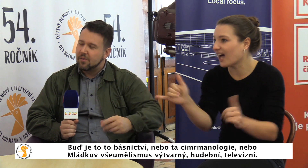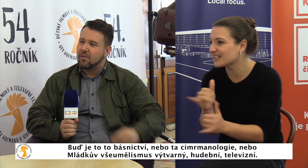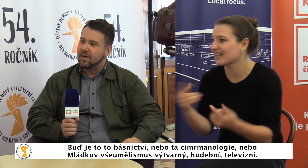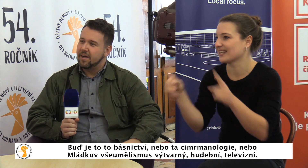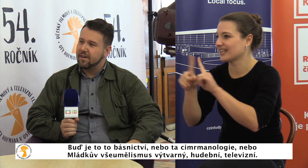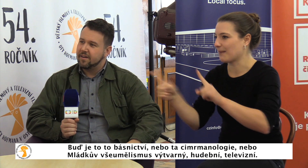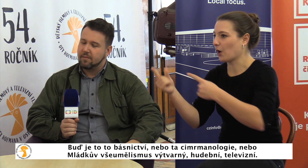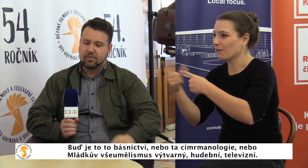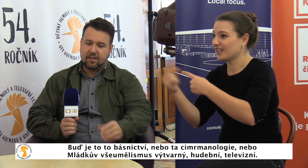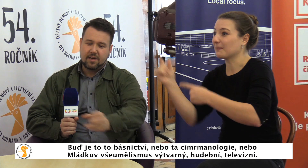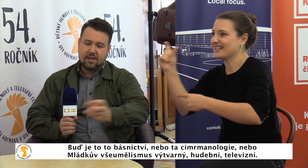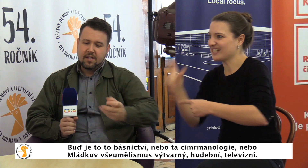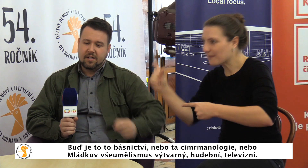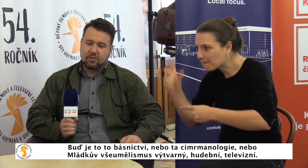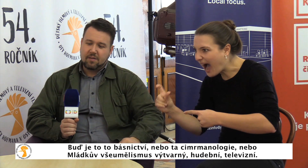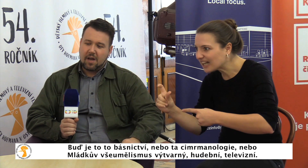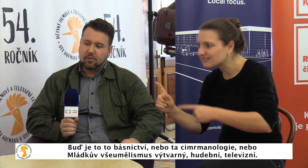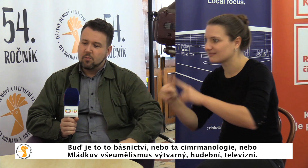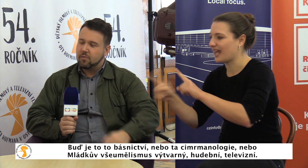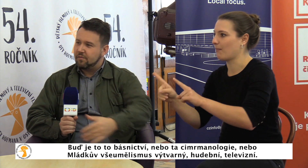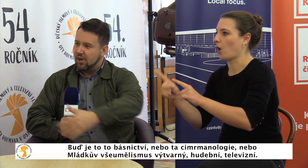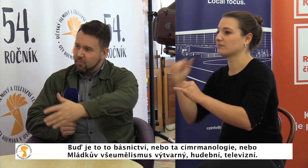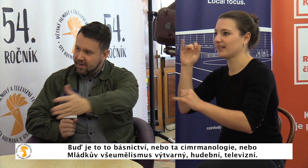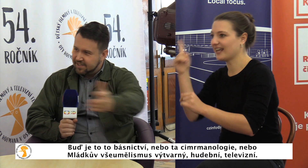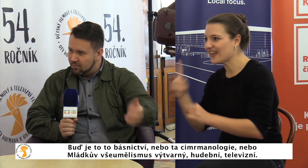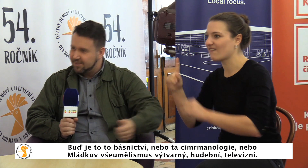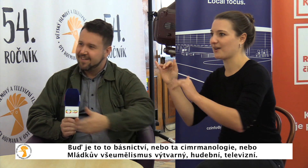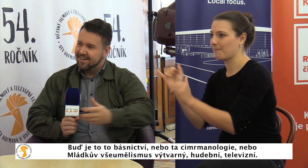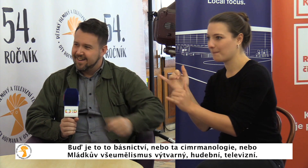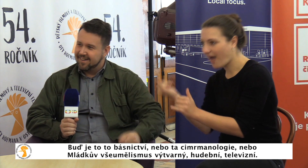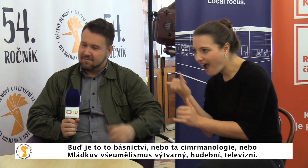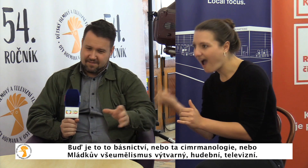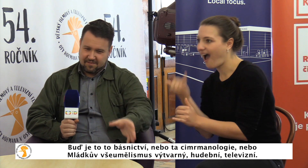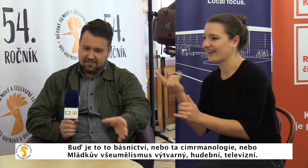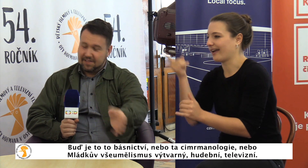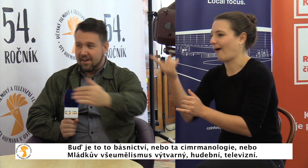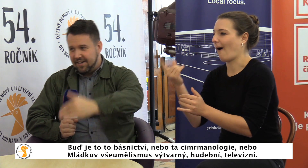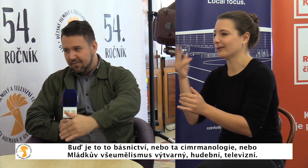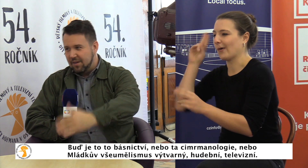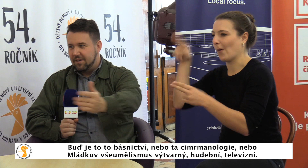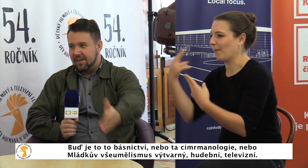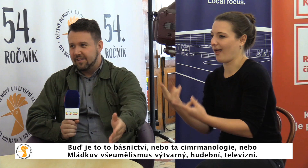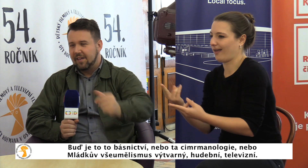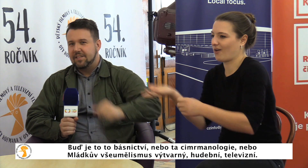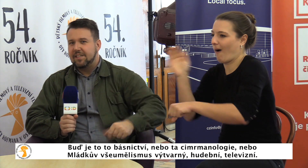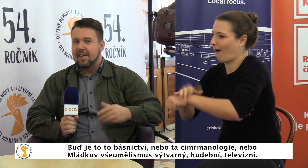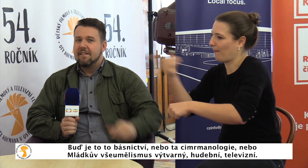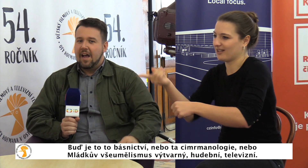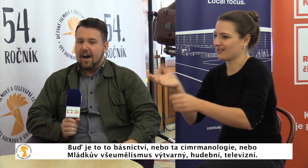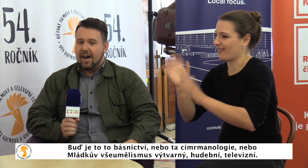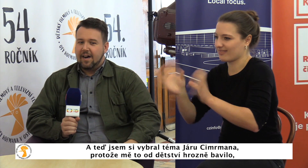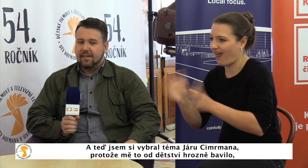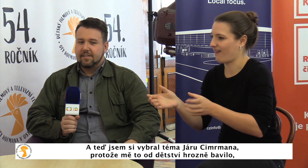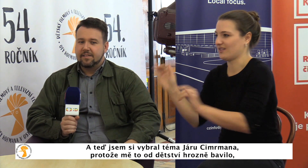ta Cimrmanologie, nebo ten Mládkov všeumělismus, výtvarný, hudební, televizní.